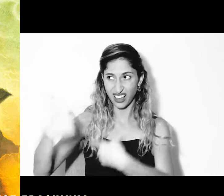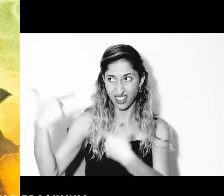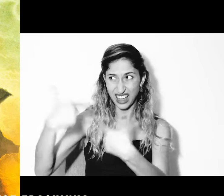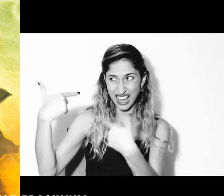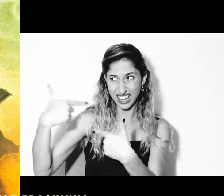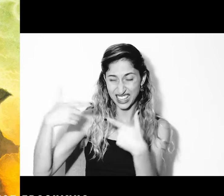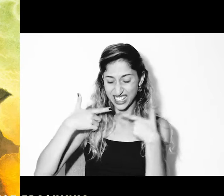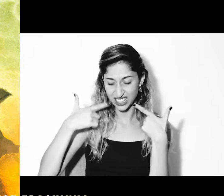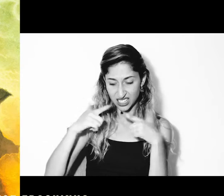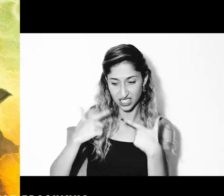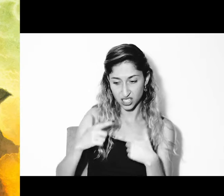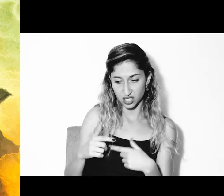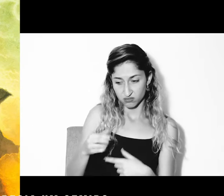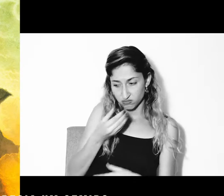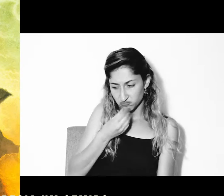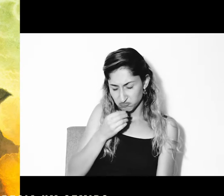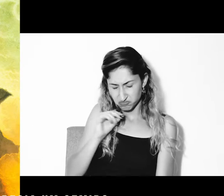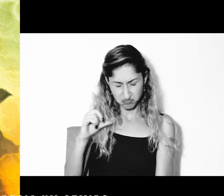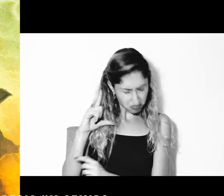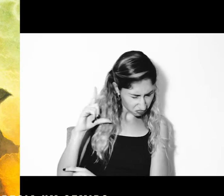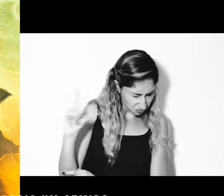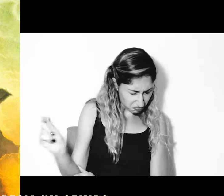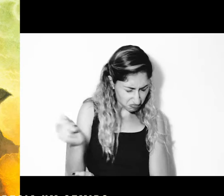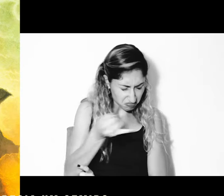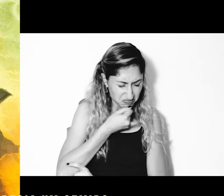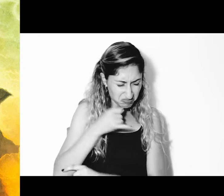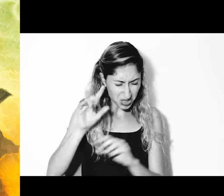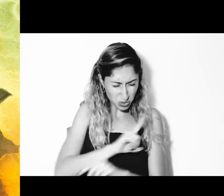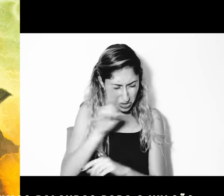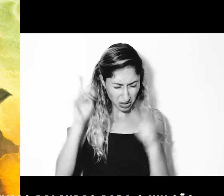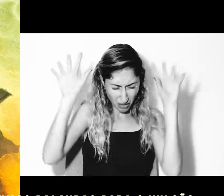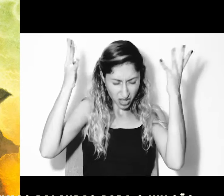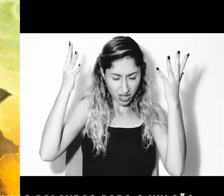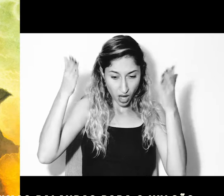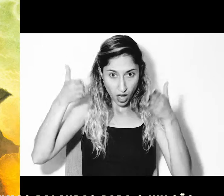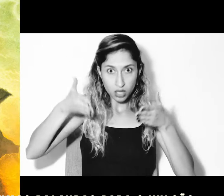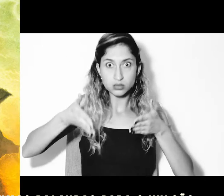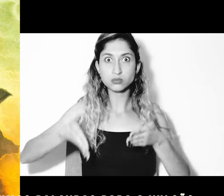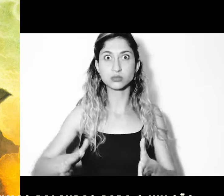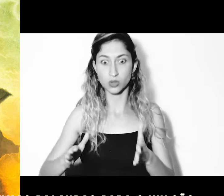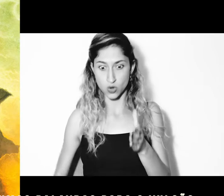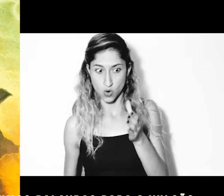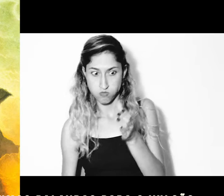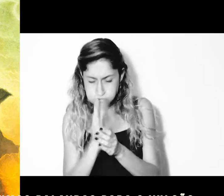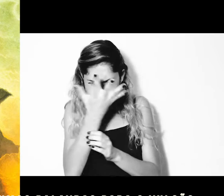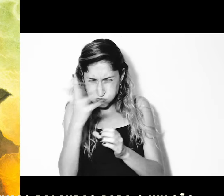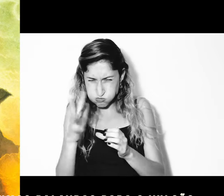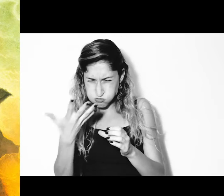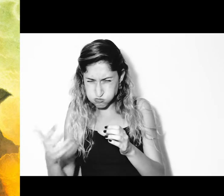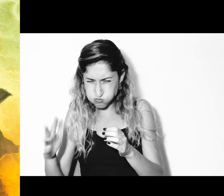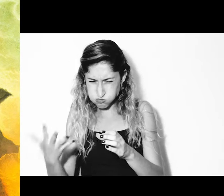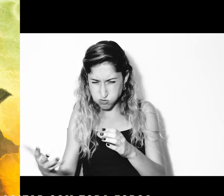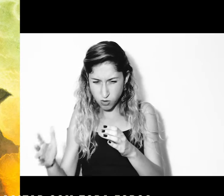mas parecia um gemido. Mal havia dito algumas palavras para o vulcão.